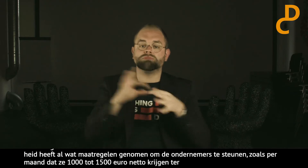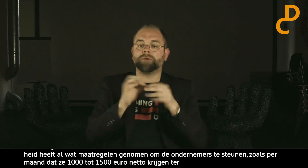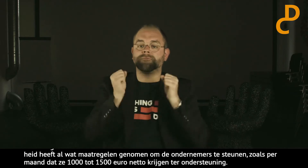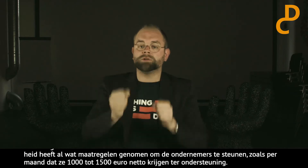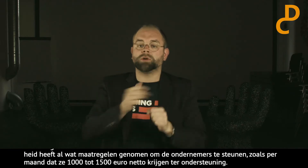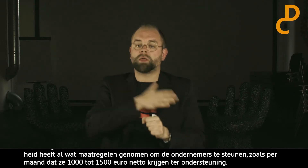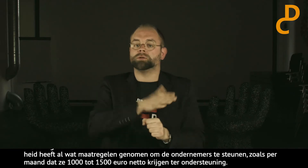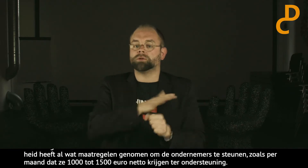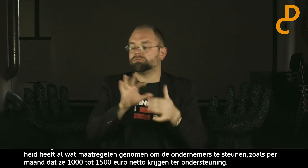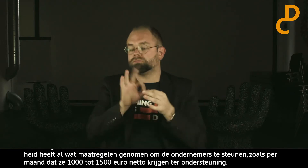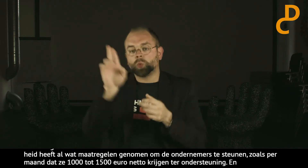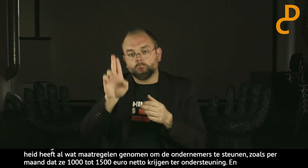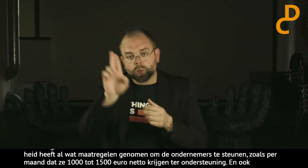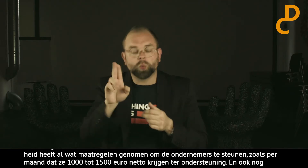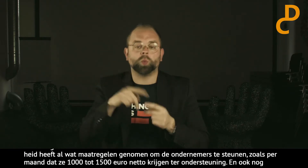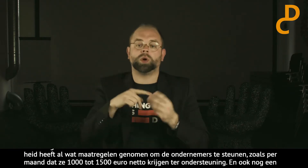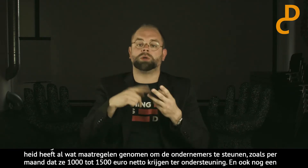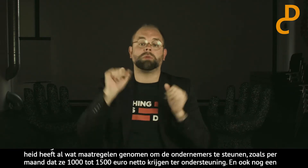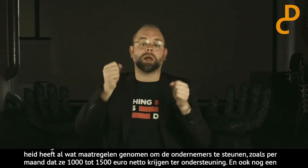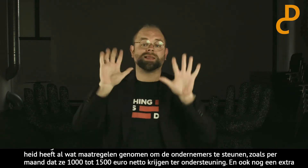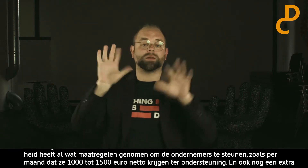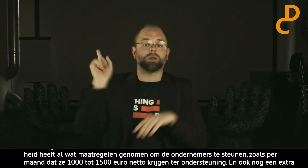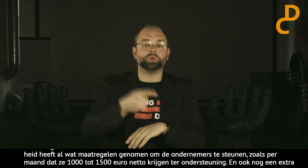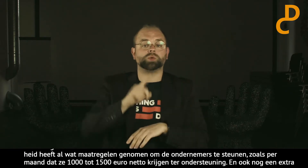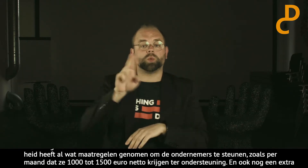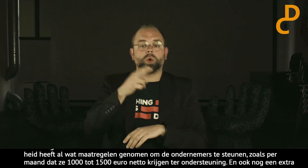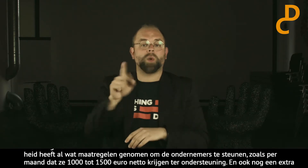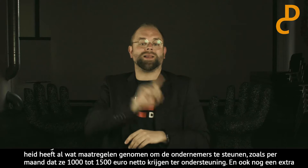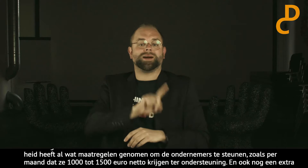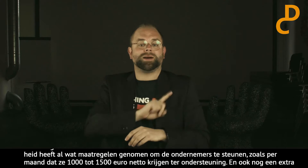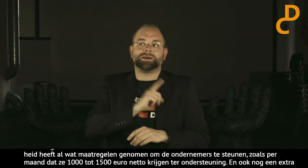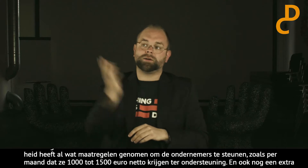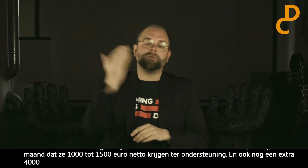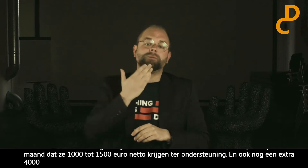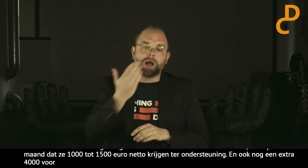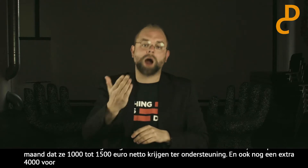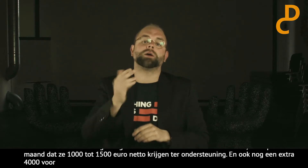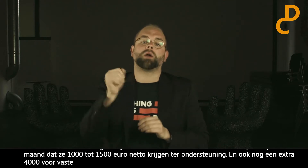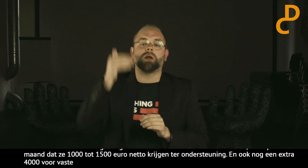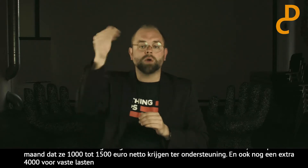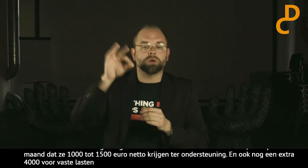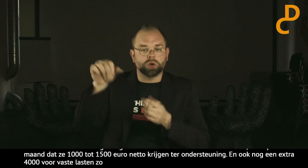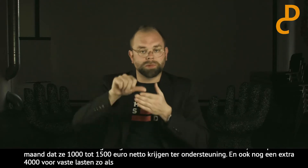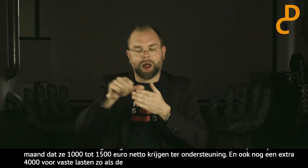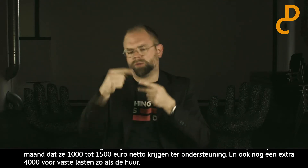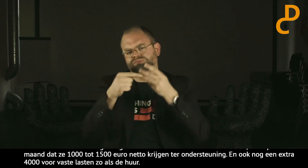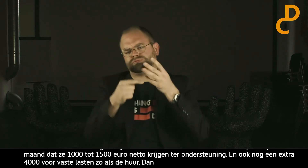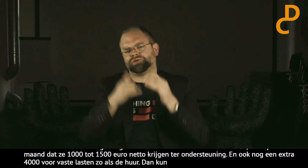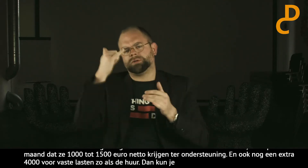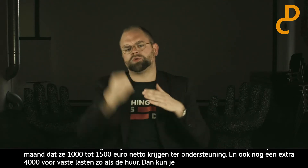ook nog een extra 4000 euro voor de vaste lasten. Bijvoorbeeld de huur. Dan kan je 10.000 euro bijvoorbeeld lenen als je dat vraagt en dan